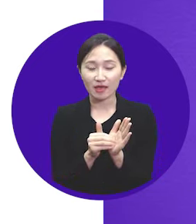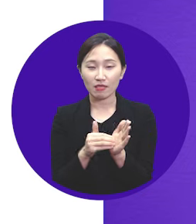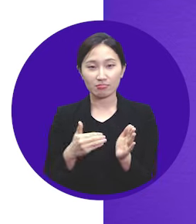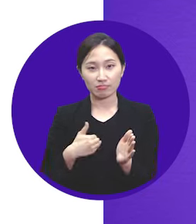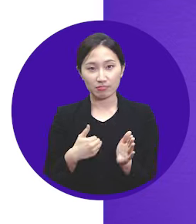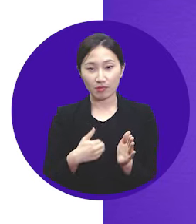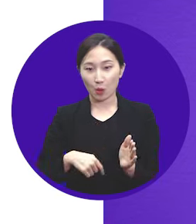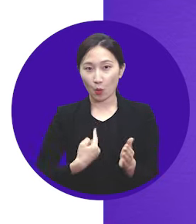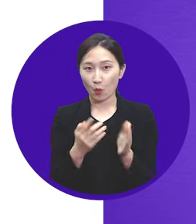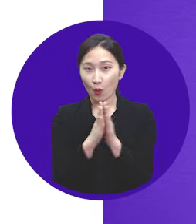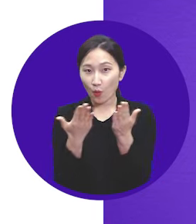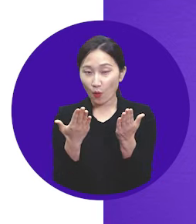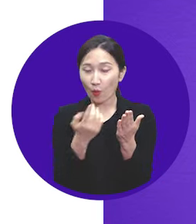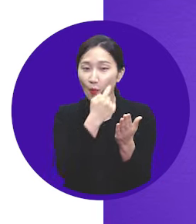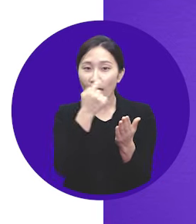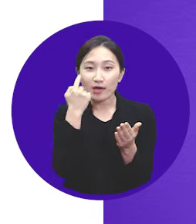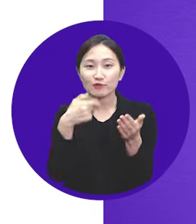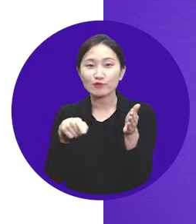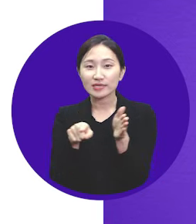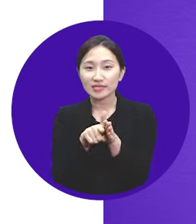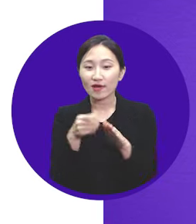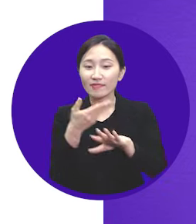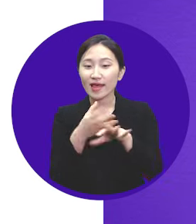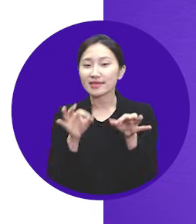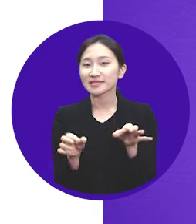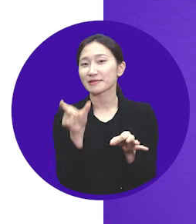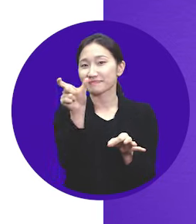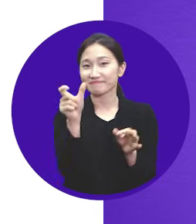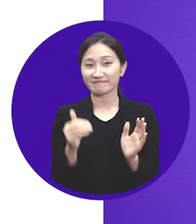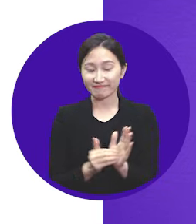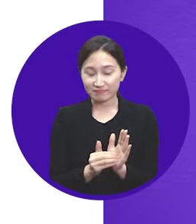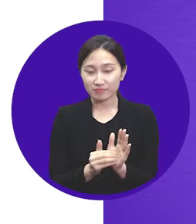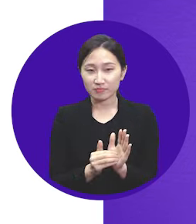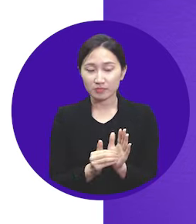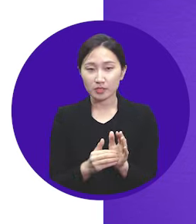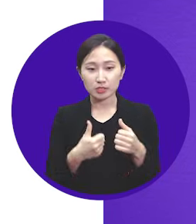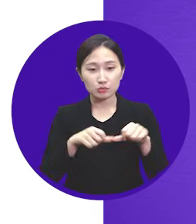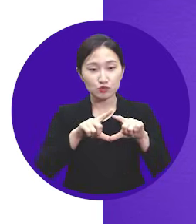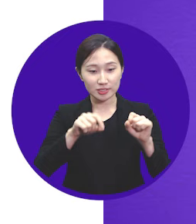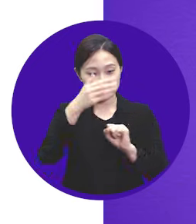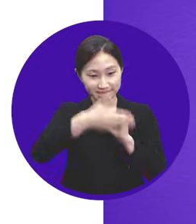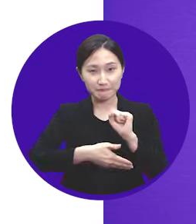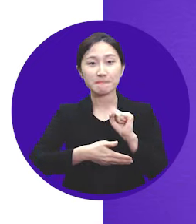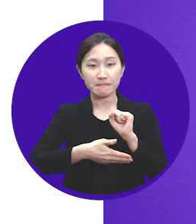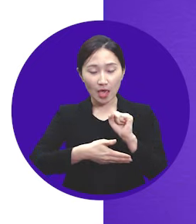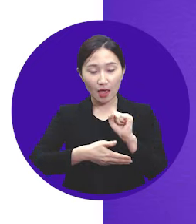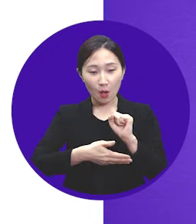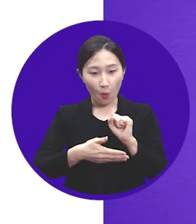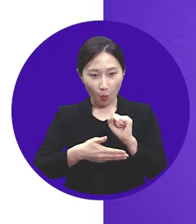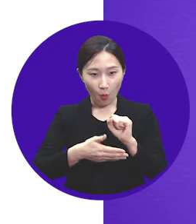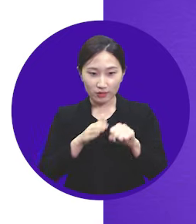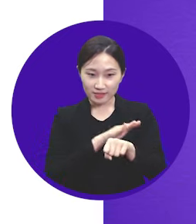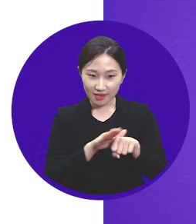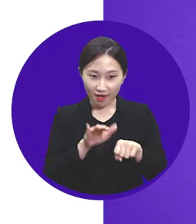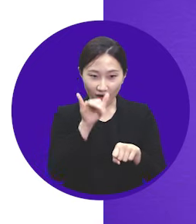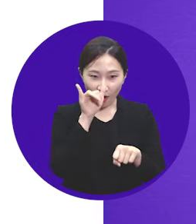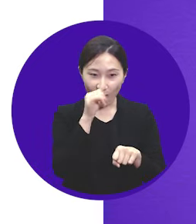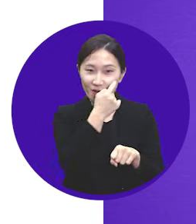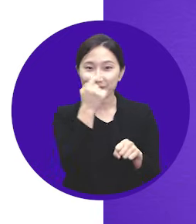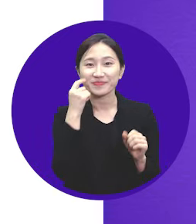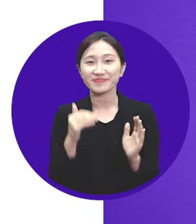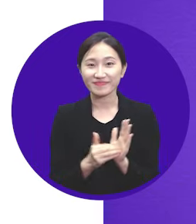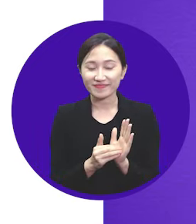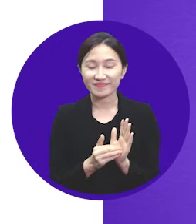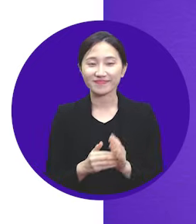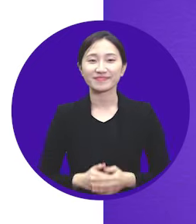본인 인증을 위해서 본인 명의의 계좌를 입력해 줍니다. 신분증 촬영을 하신 다음 신분증 정보가